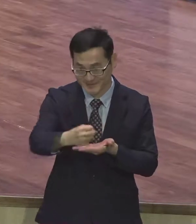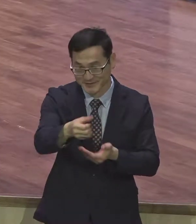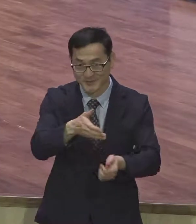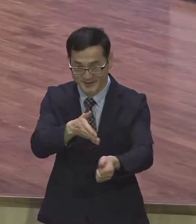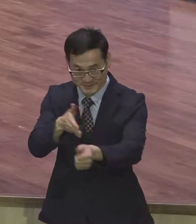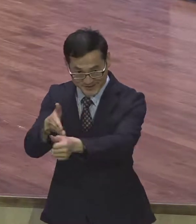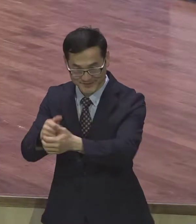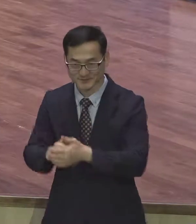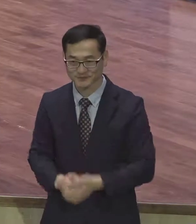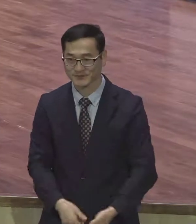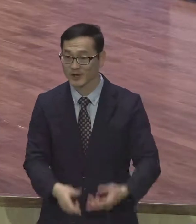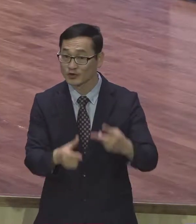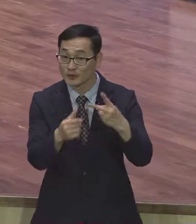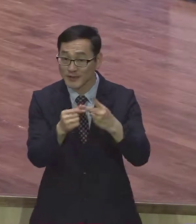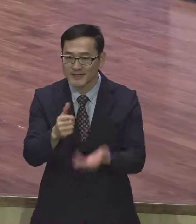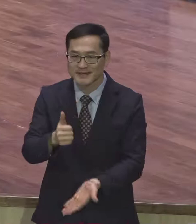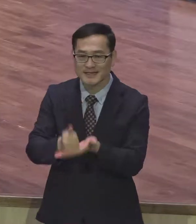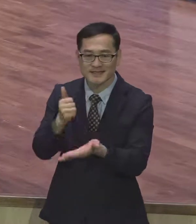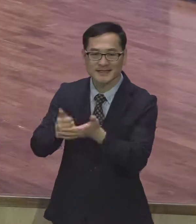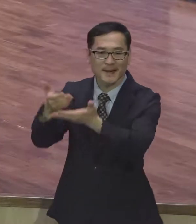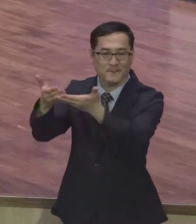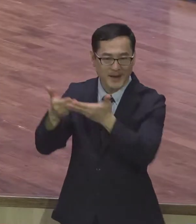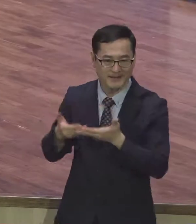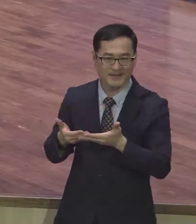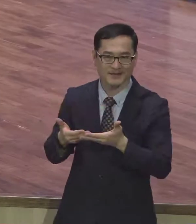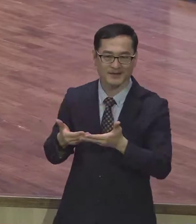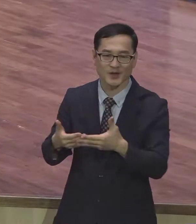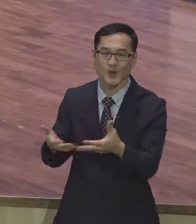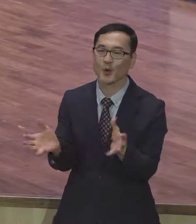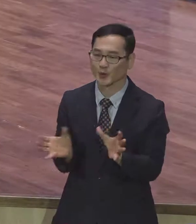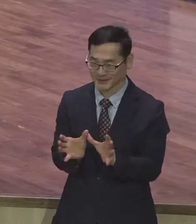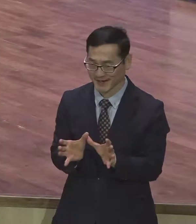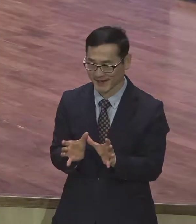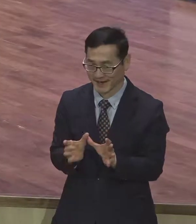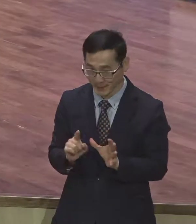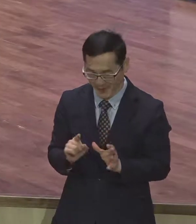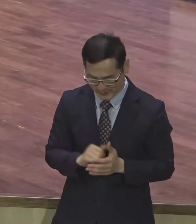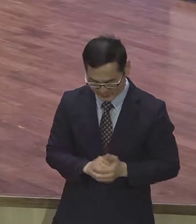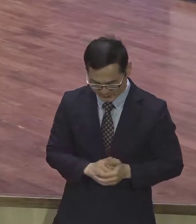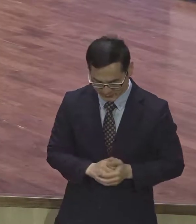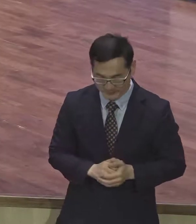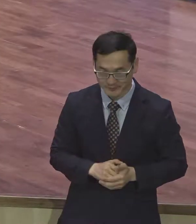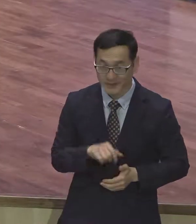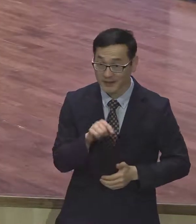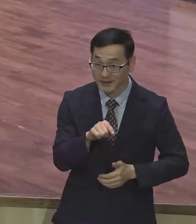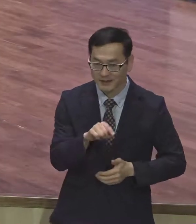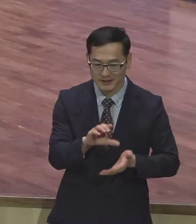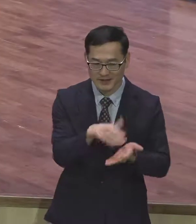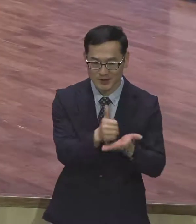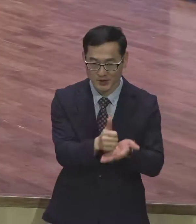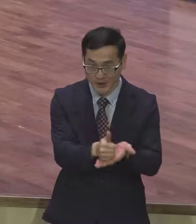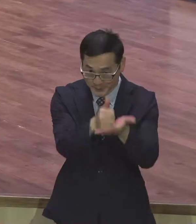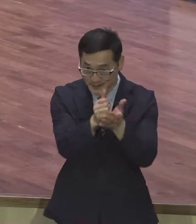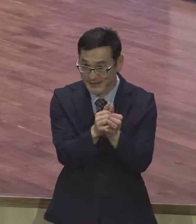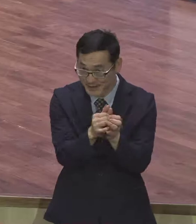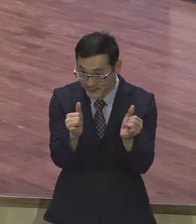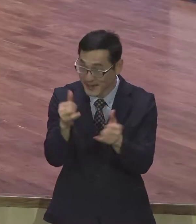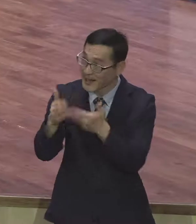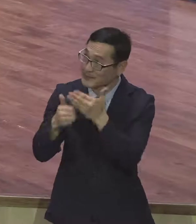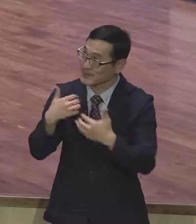공동체입니다 18절로 19절 봅니다 이로써 그리스도를 섬기는 자는 하나님을 기뻐시게